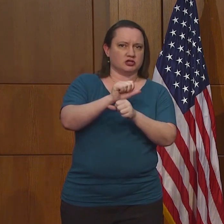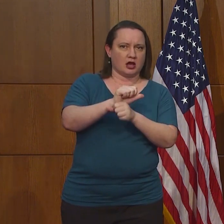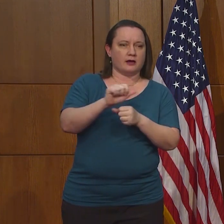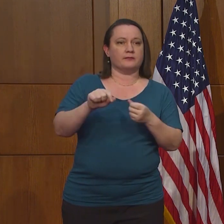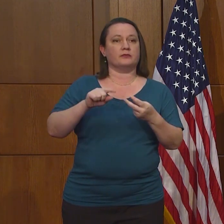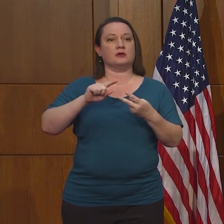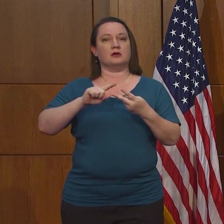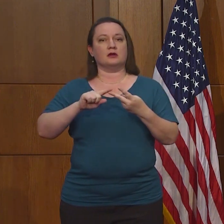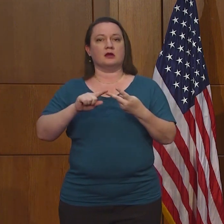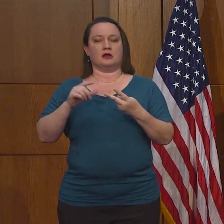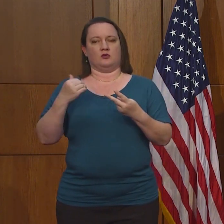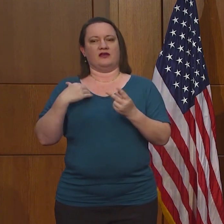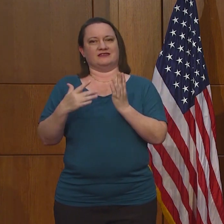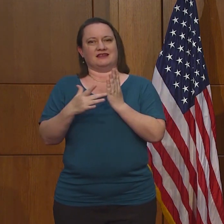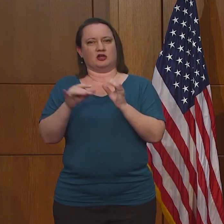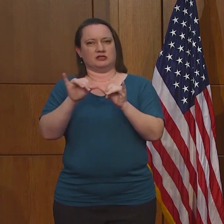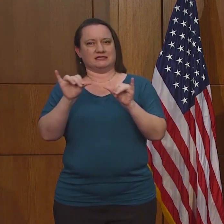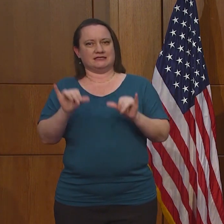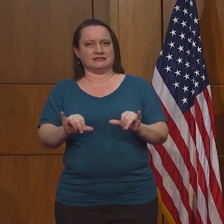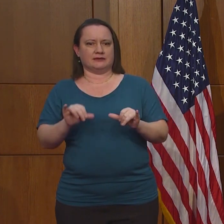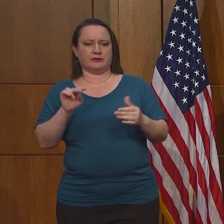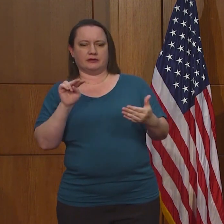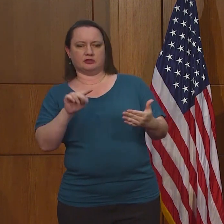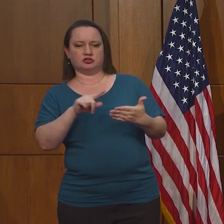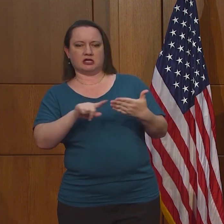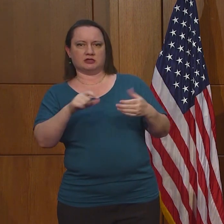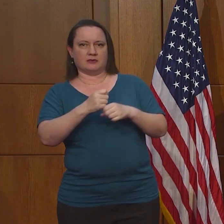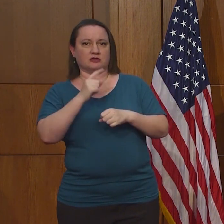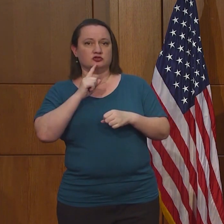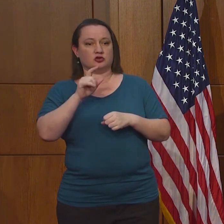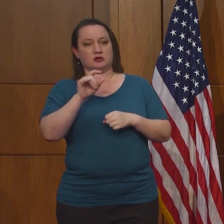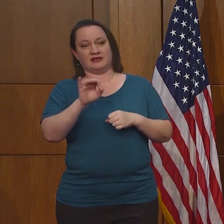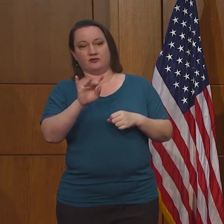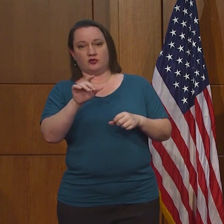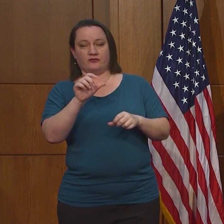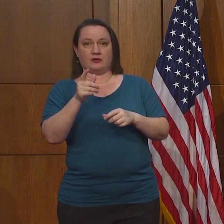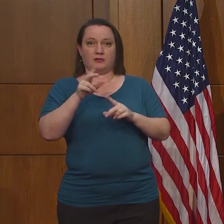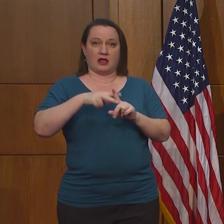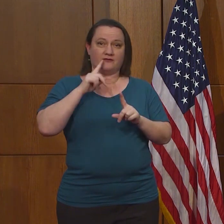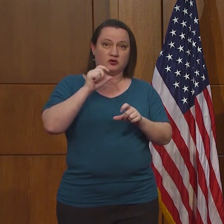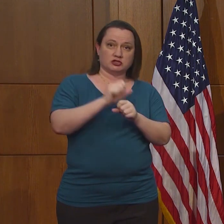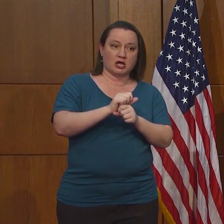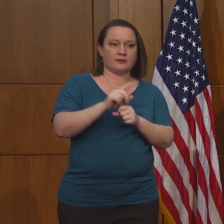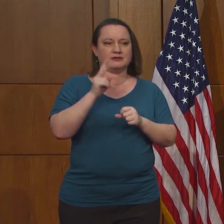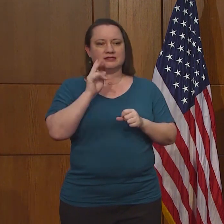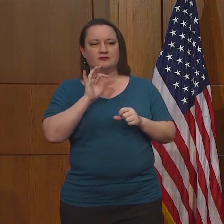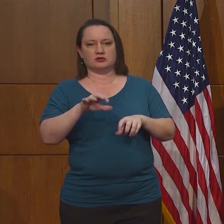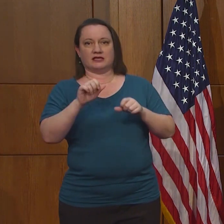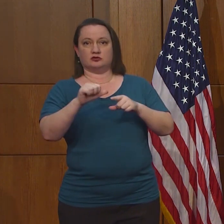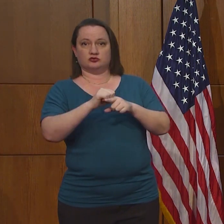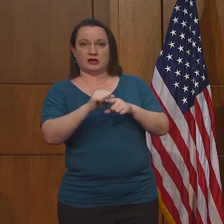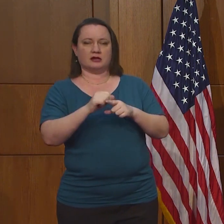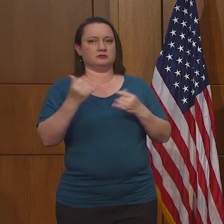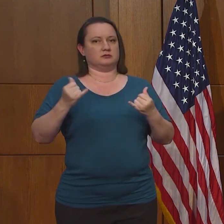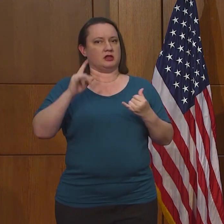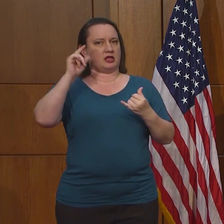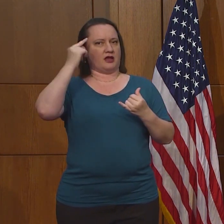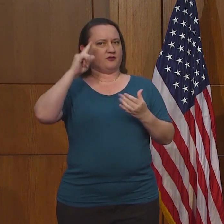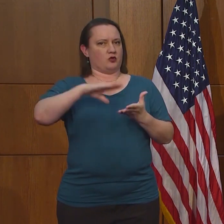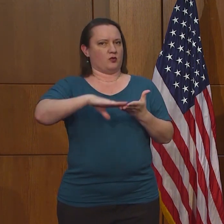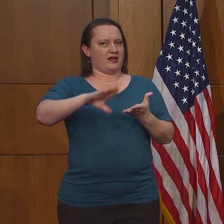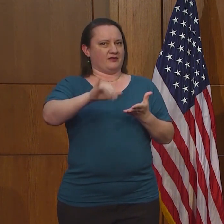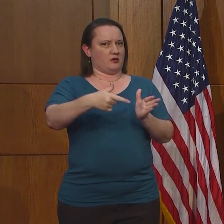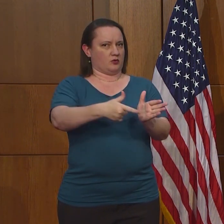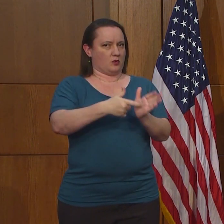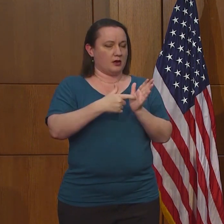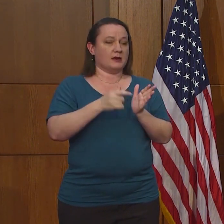que aplicar para un trabajo. Así que el gobernador ha dicho que no deben hacer esto hasta que